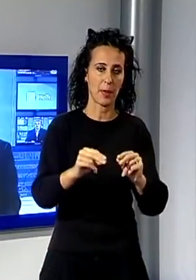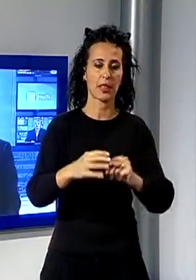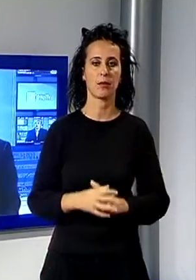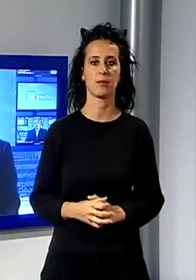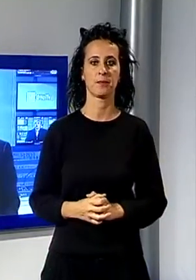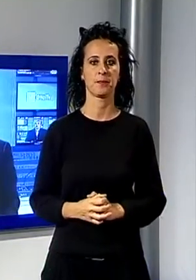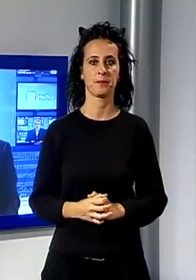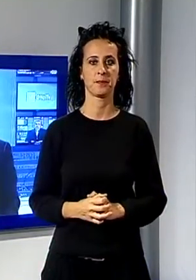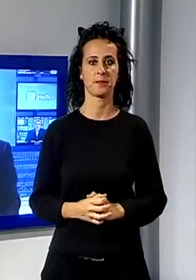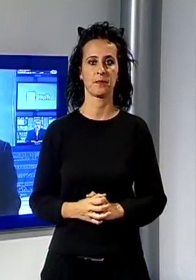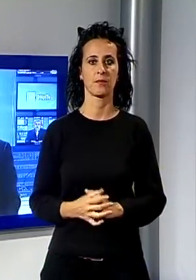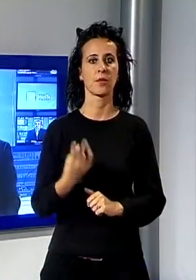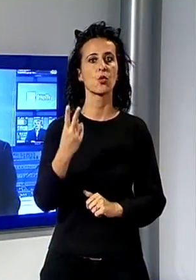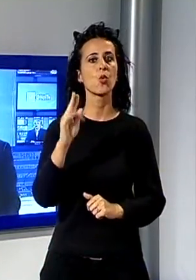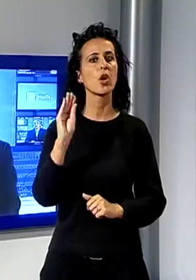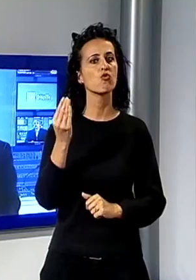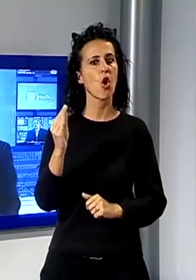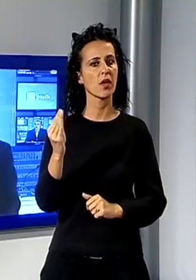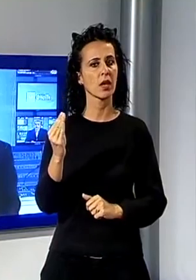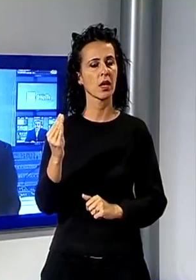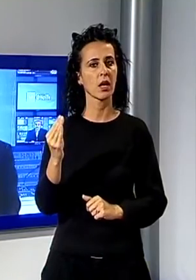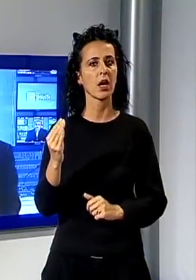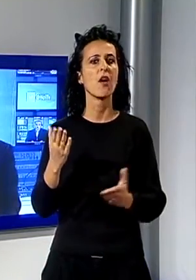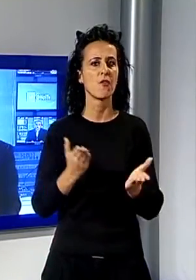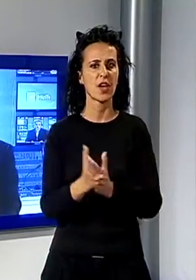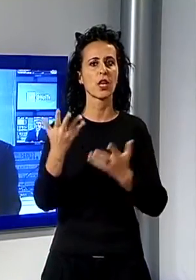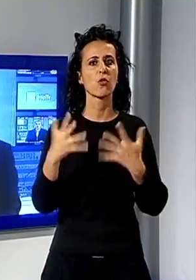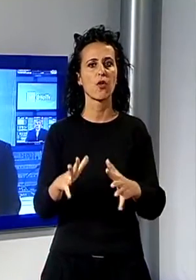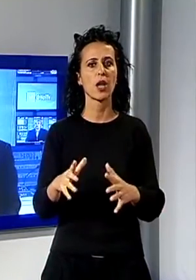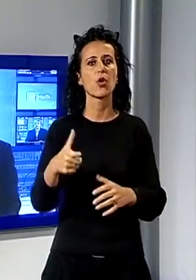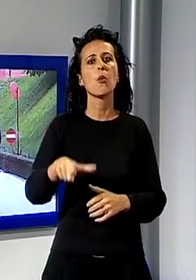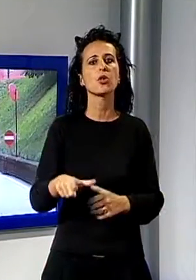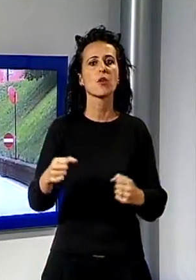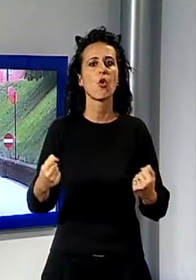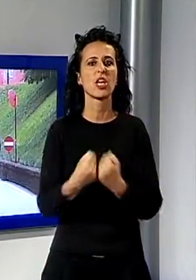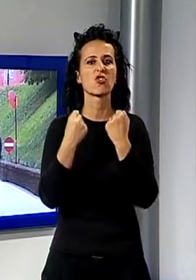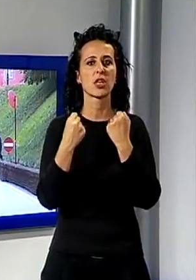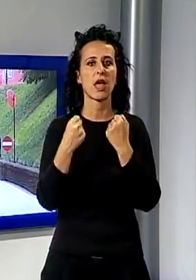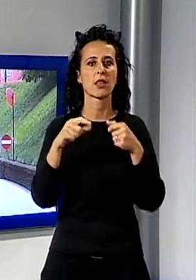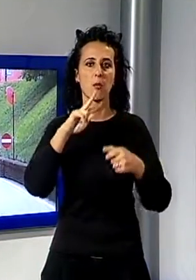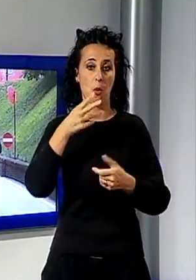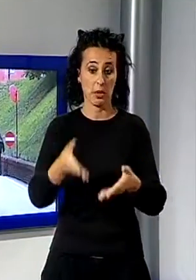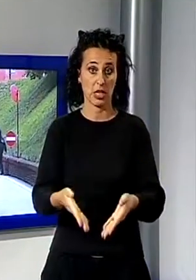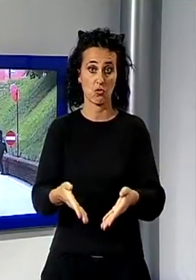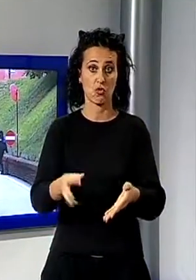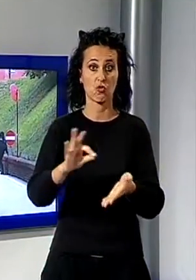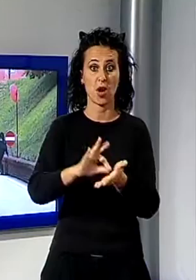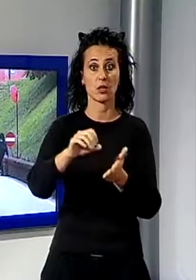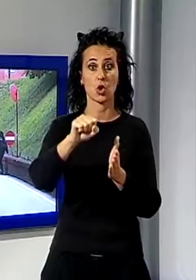Due ragazzi sono rimasti feriti in un incidente avvenuto questo pomeriggio nel centro storico di Lucca. Un'auto condotta da una donna,